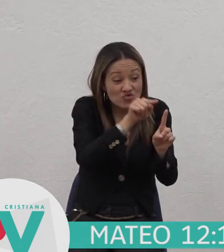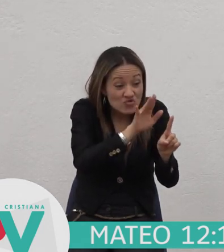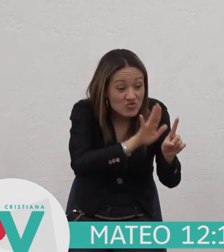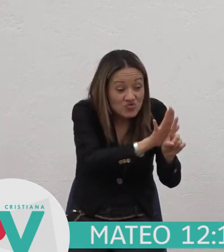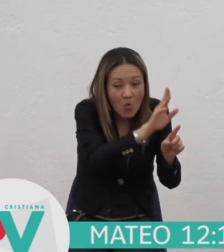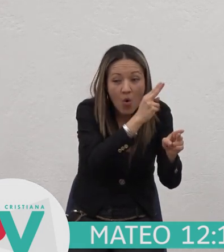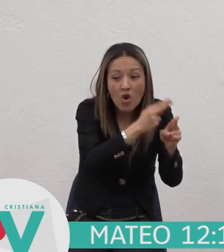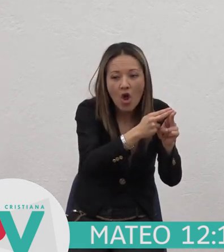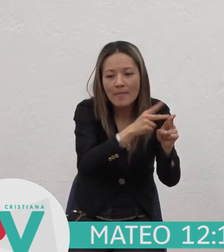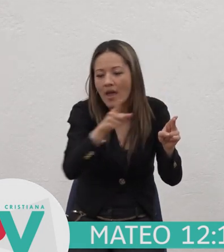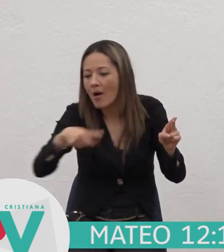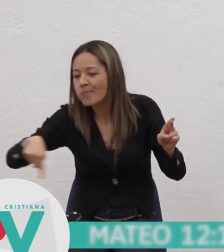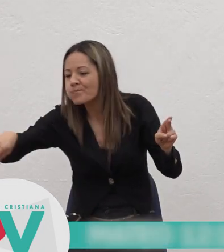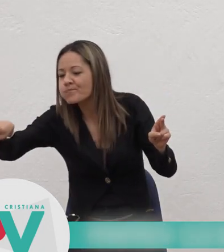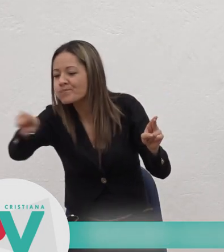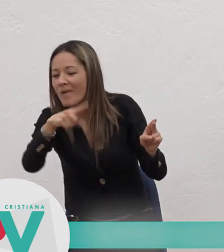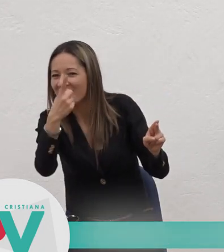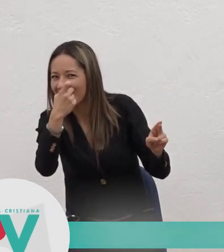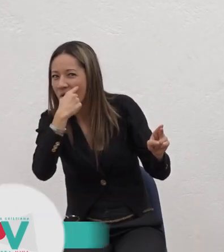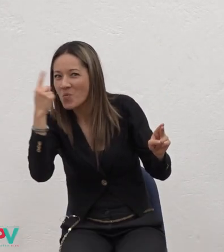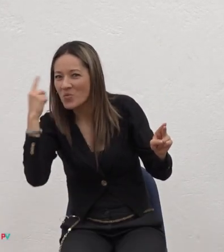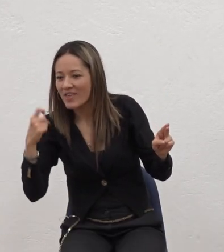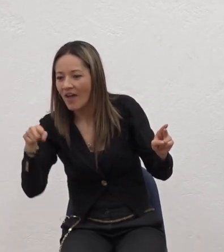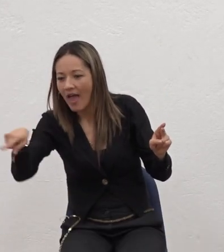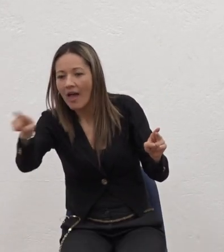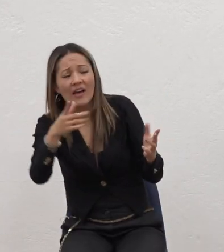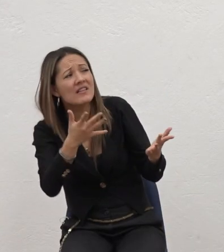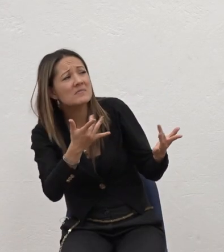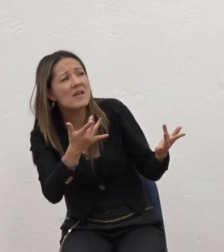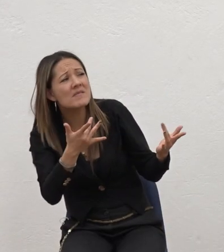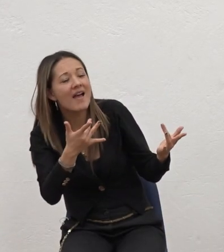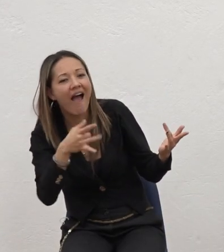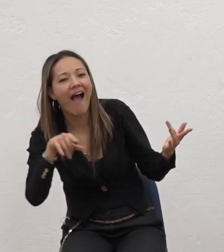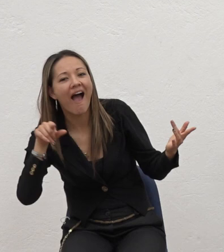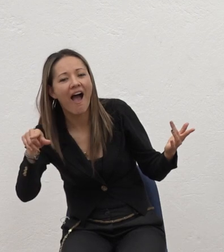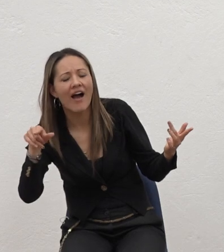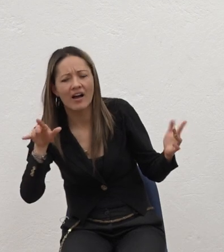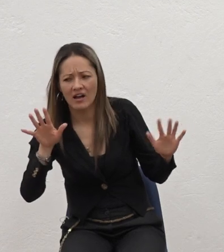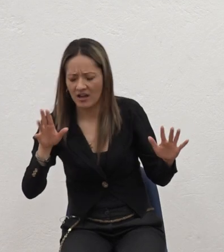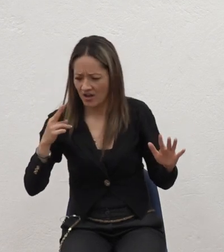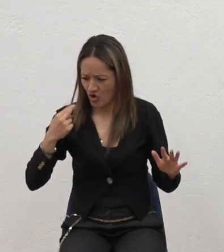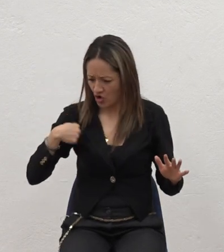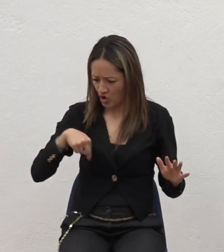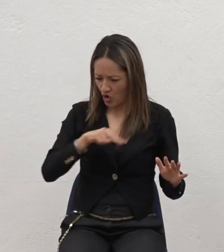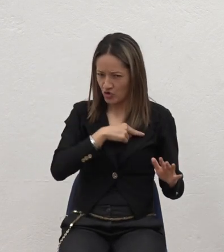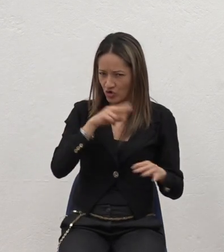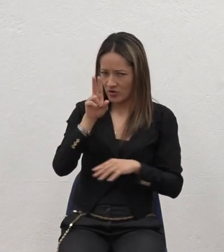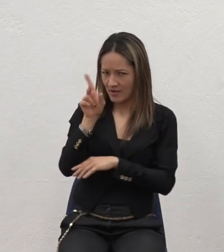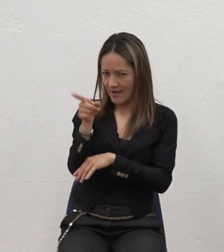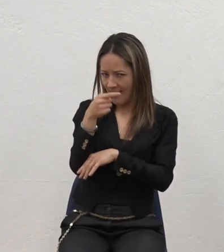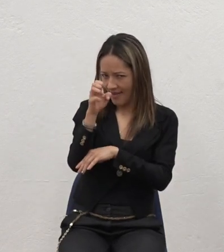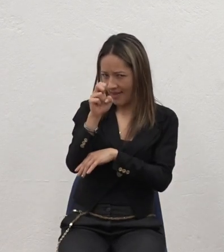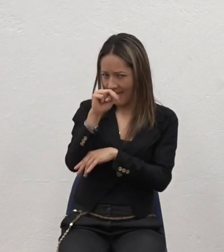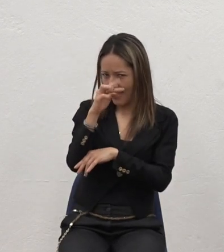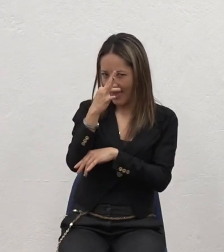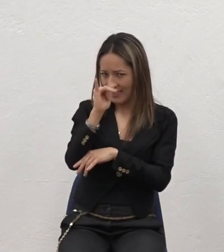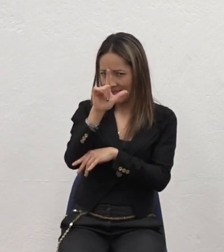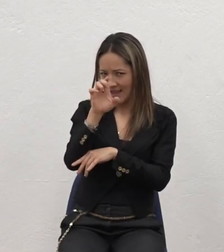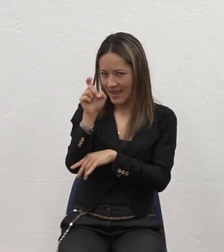gentiles En cual Es el nombre Que esperamos Nosotros Los gentiles Cuál es ese nombre El de Carlos